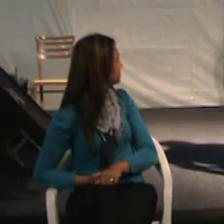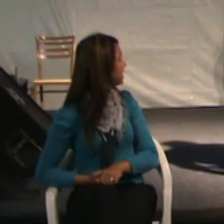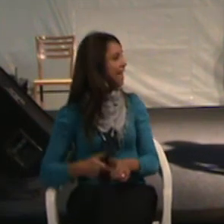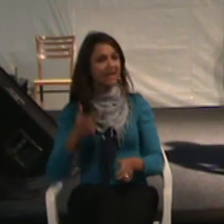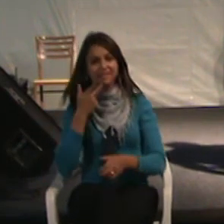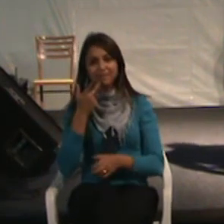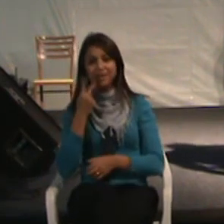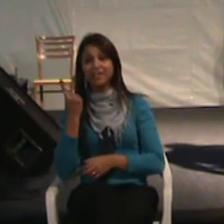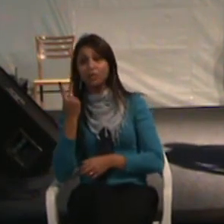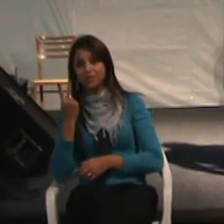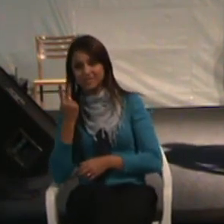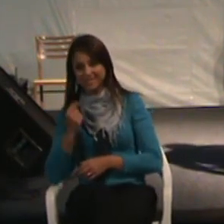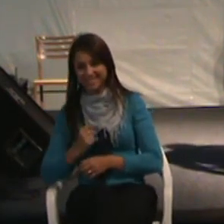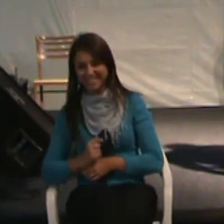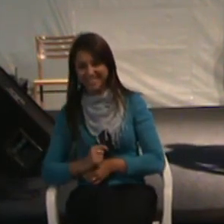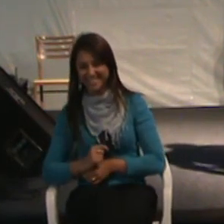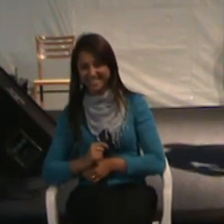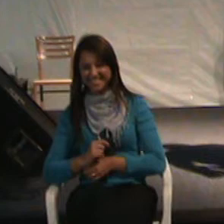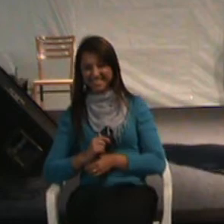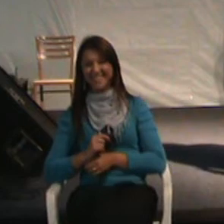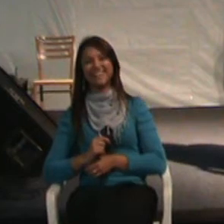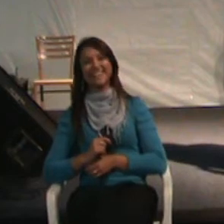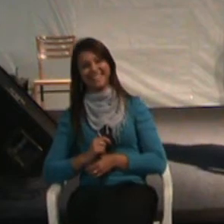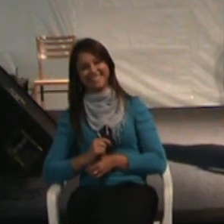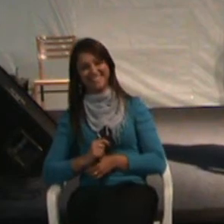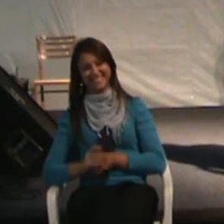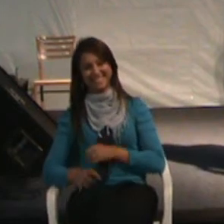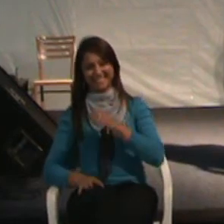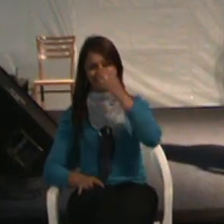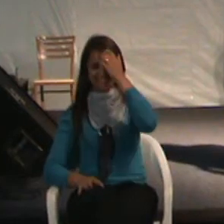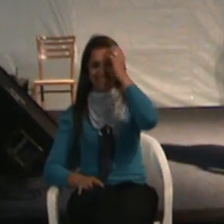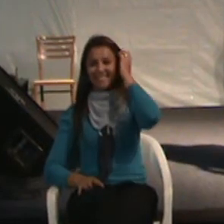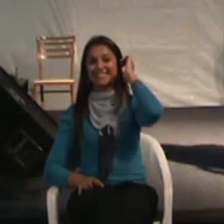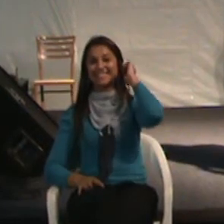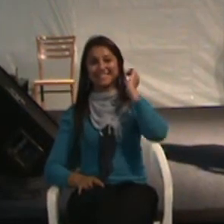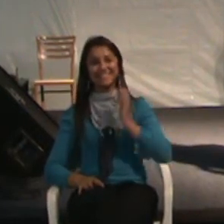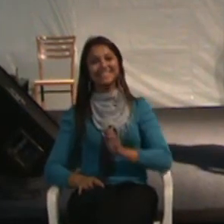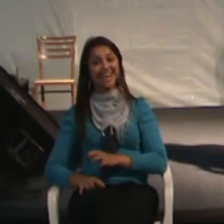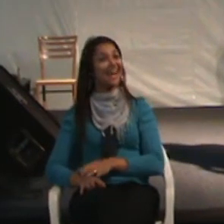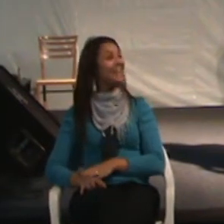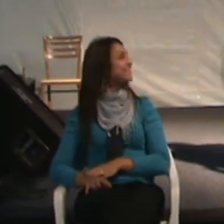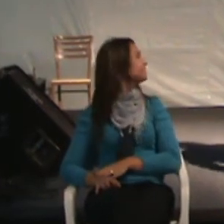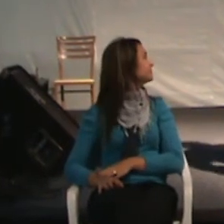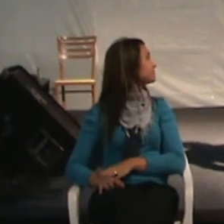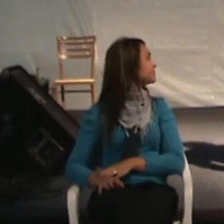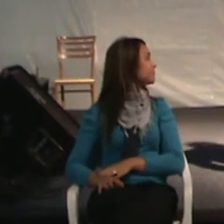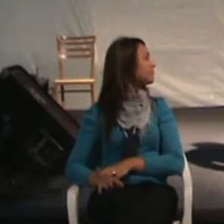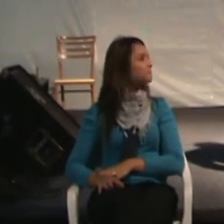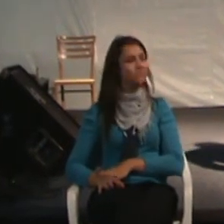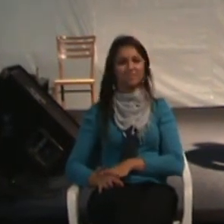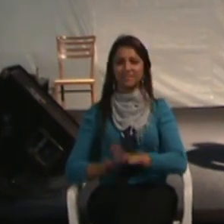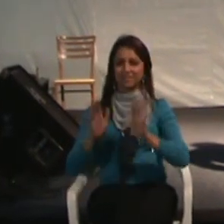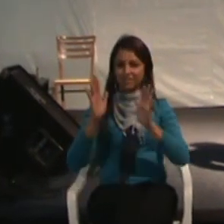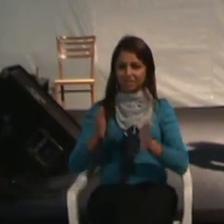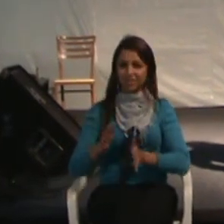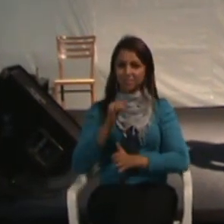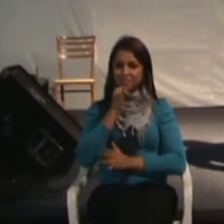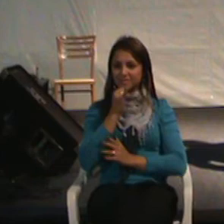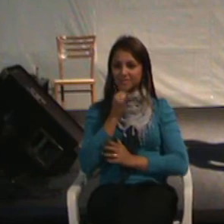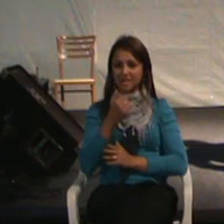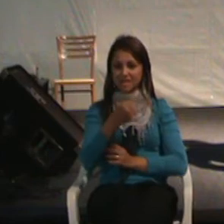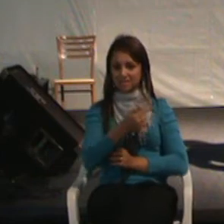Já chama, dentro da CIPAT, apesar do foco ser o trânsito, já chama vocês